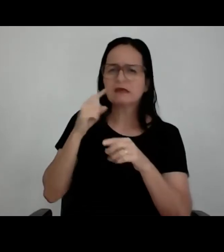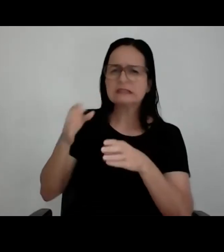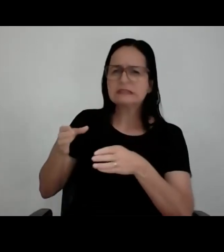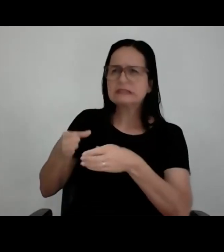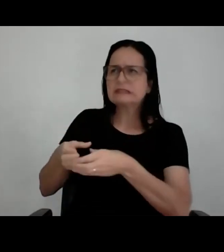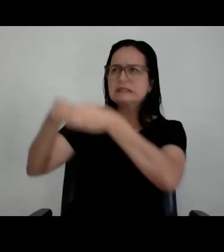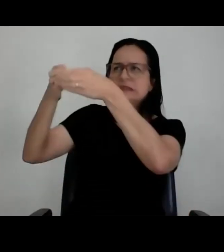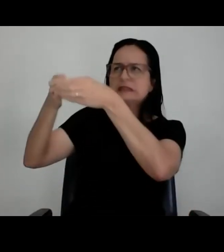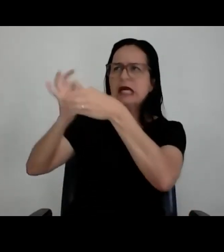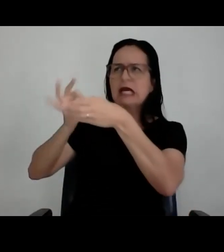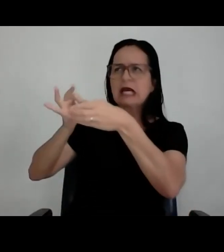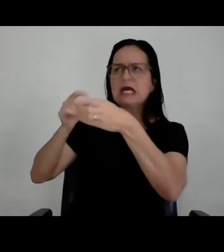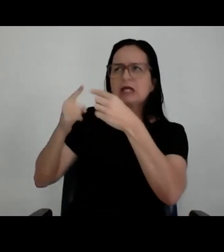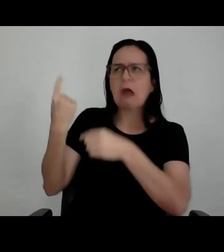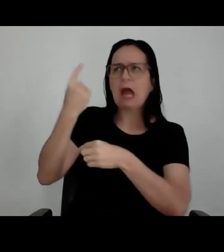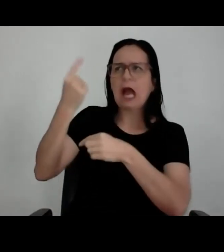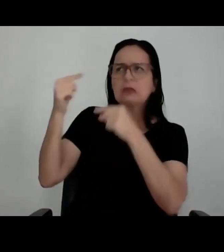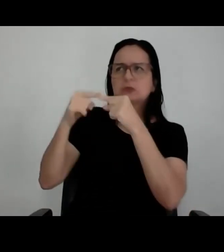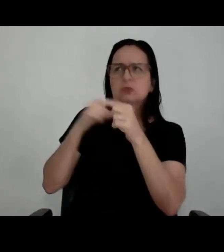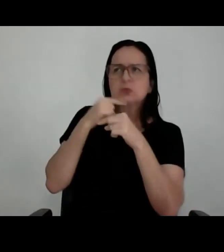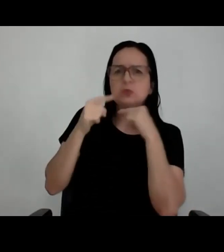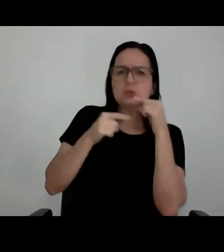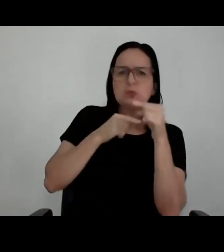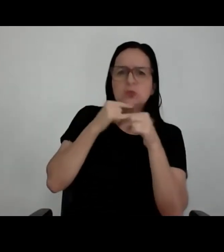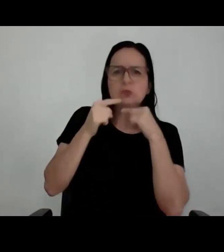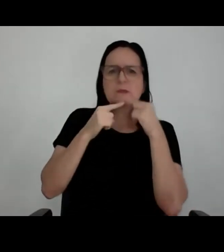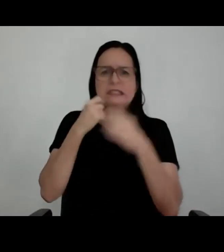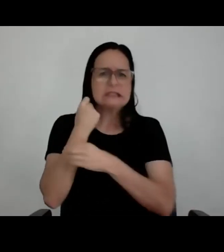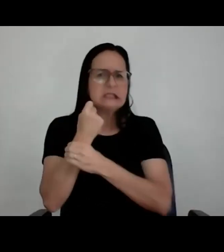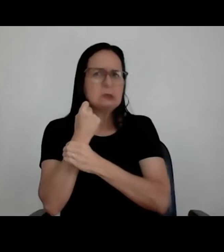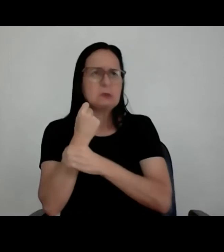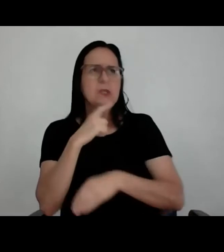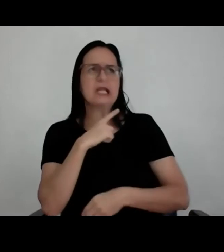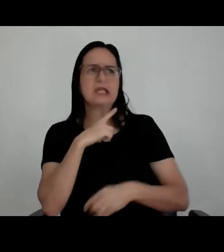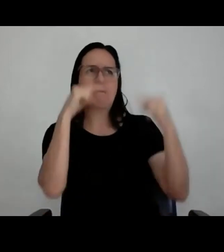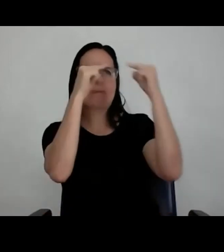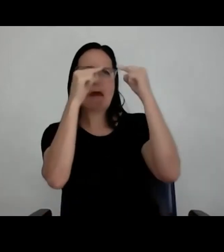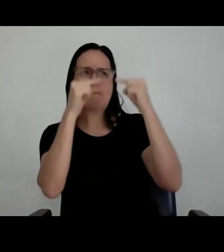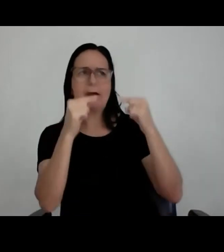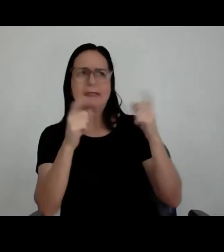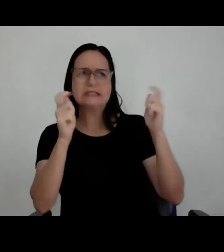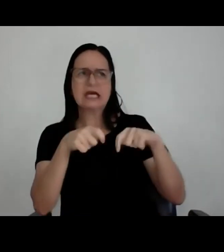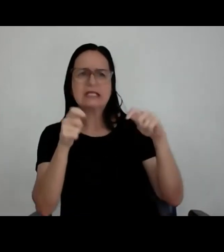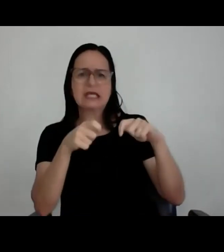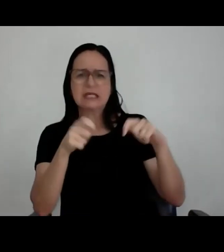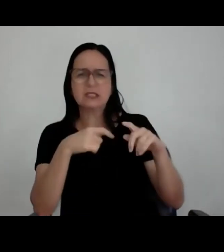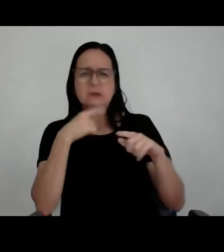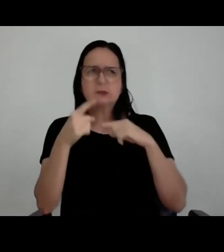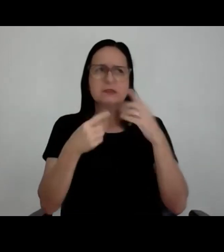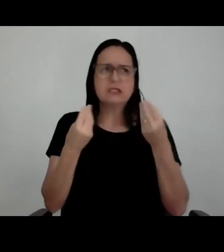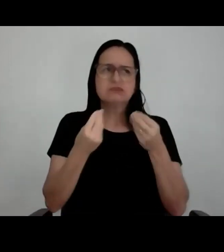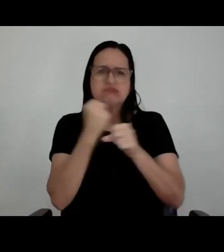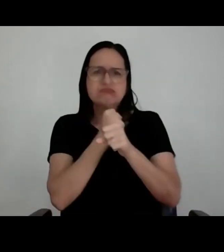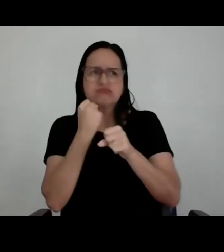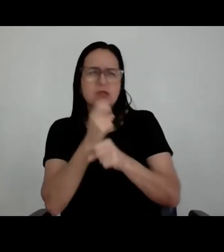caibro, a altura, tinha dúvida, se tinha insegurança, se aquilo ia encaixar, se ia funcionar. Me dediquei muito na obra para poder